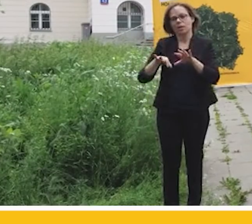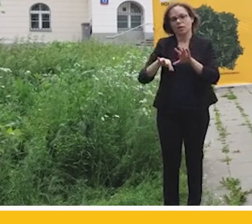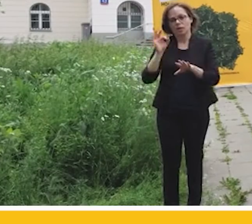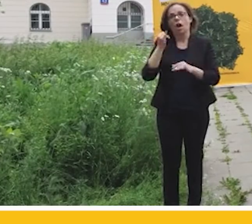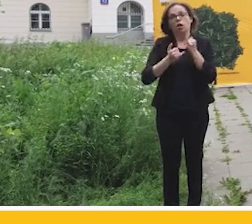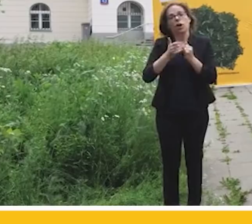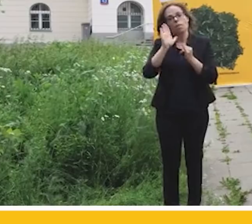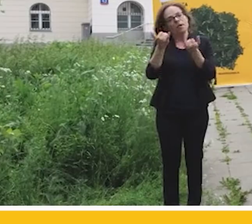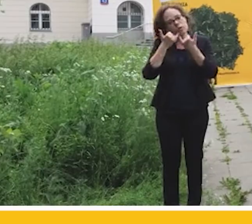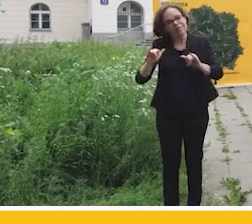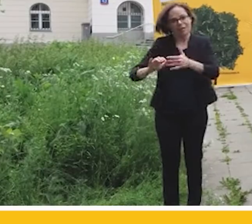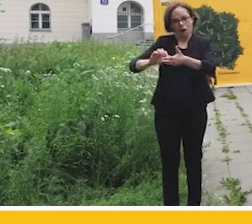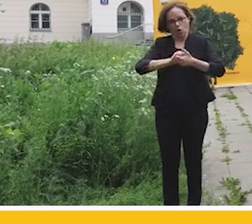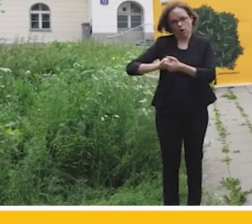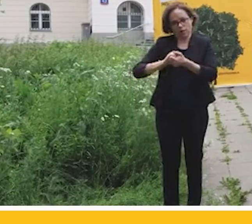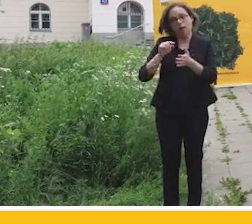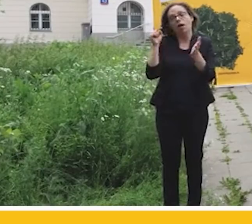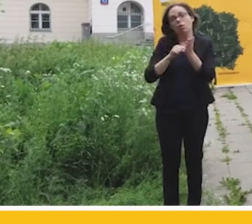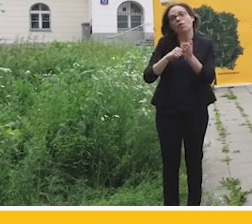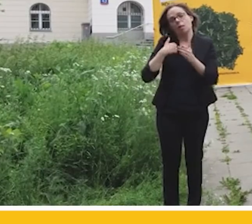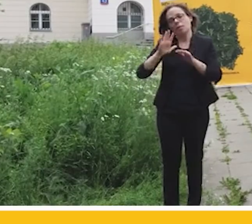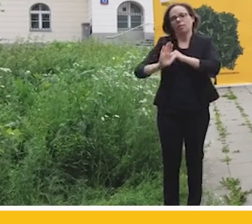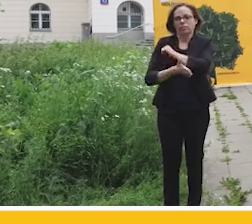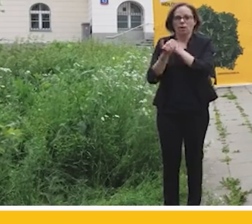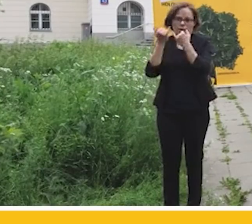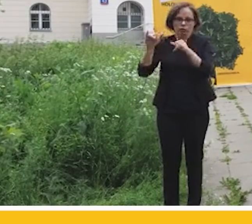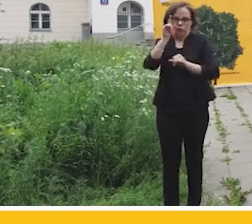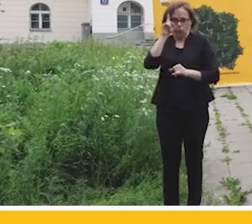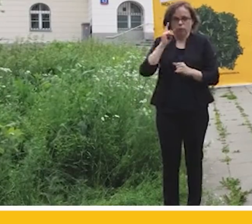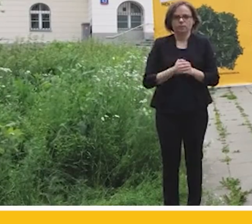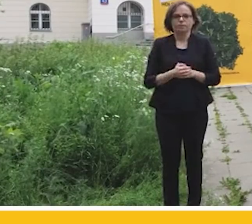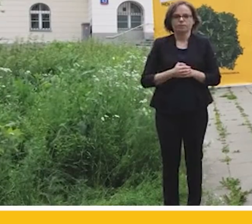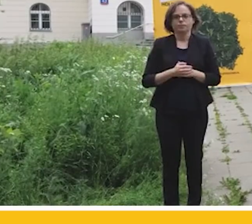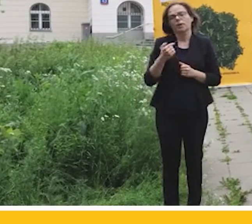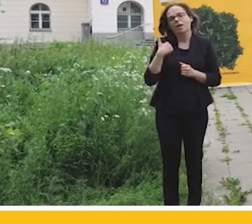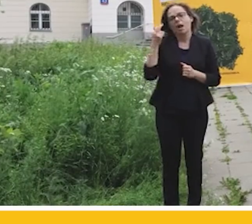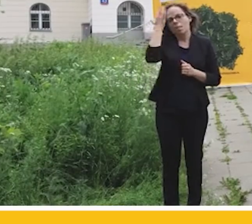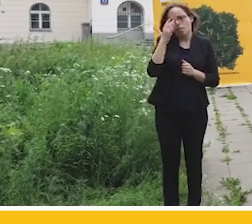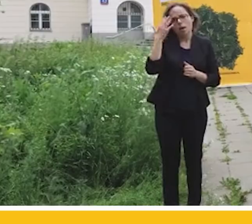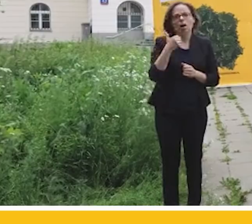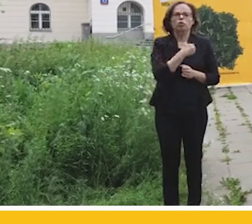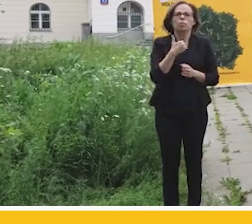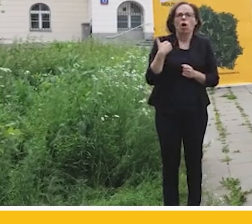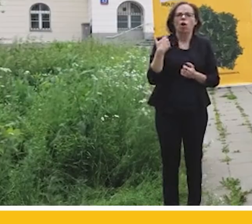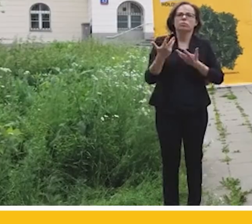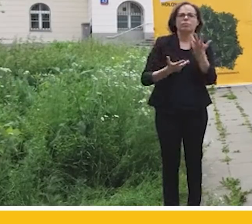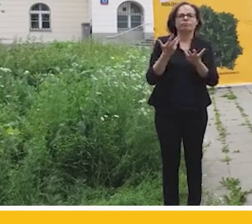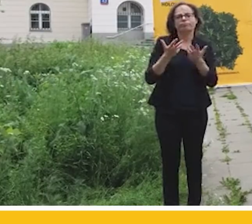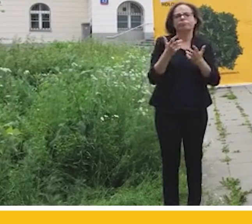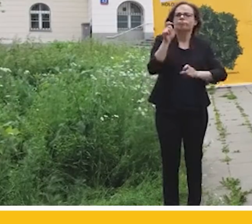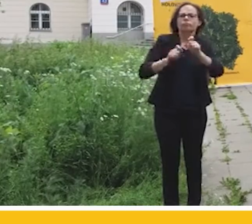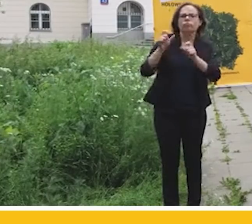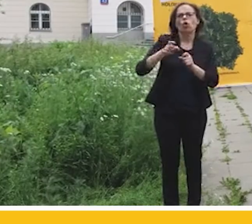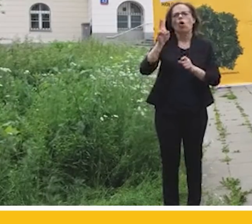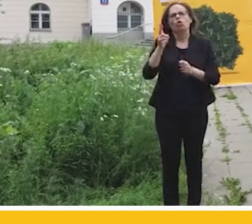koalicja, to trzeba będzie wspierać dobre rozwiązania innych. Ja marzę, wie Pan, o takiej Polsce, w której ktoś, kto będzie chciał dzisiaj